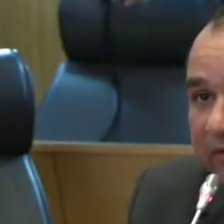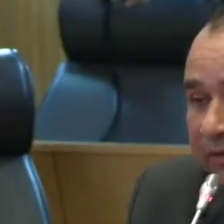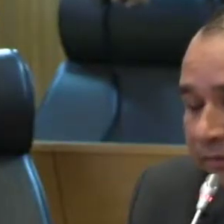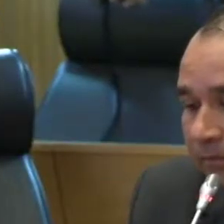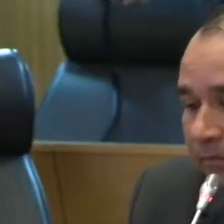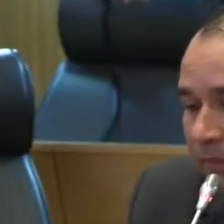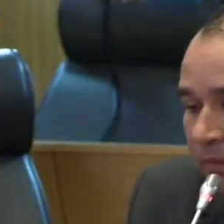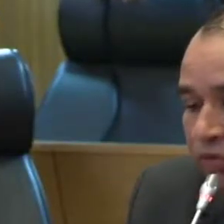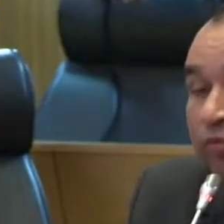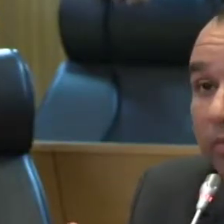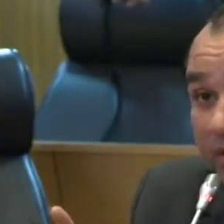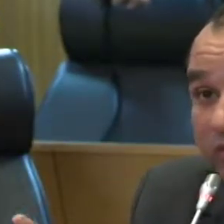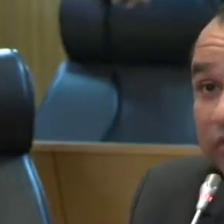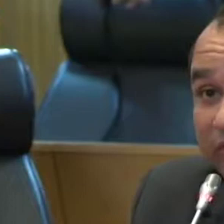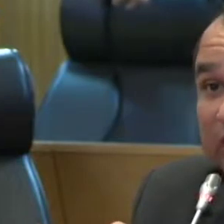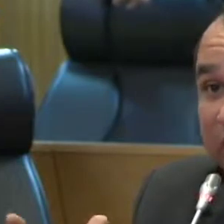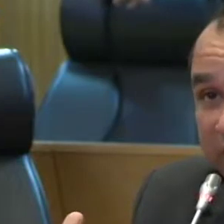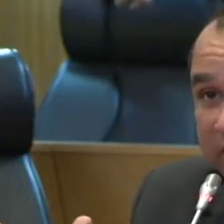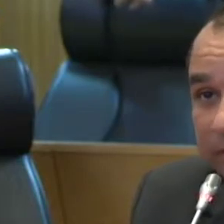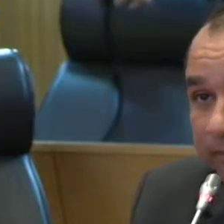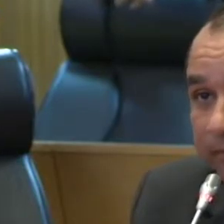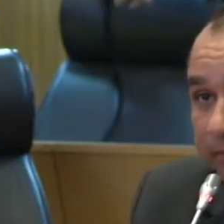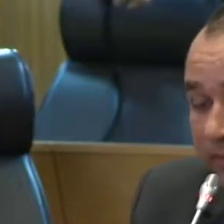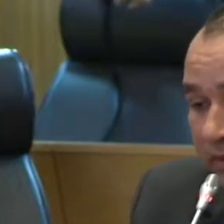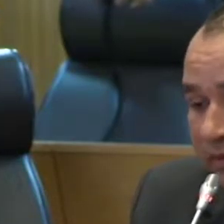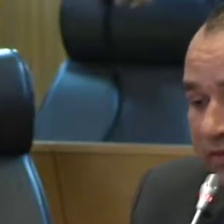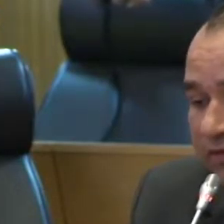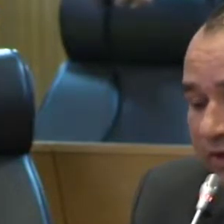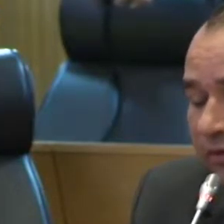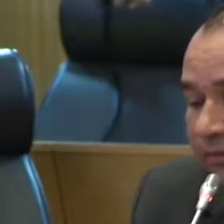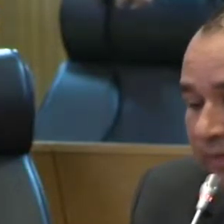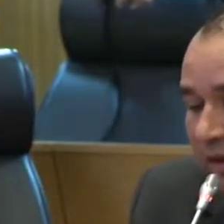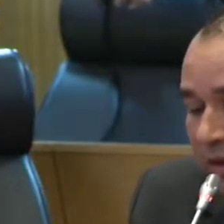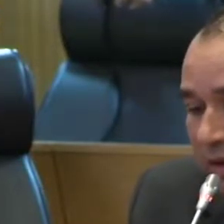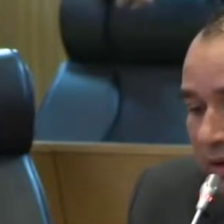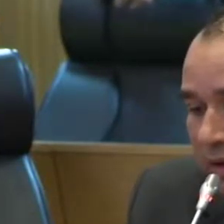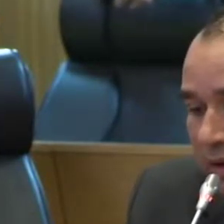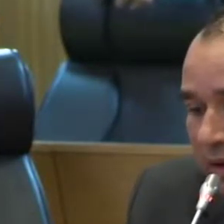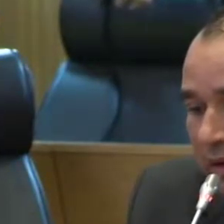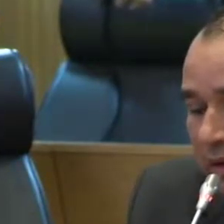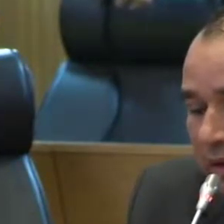aqui nesta casa, dos momentos, inclusive, de crise que se tiveram,